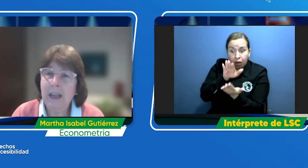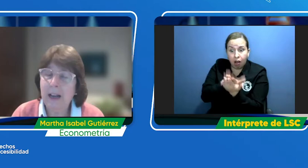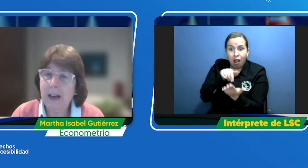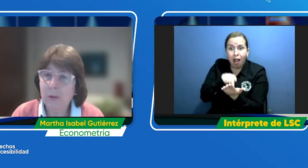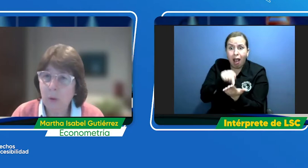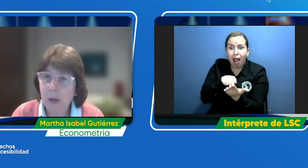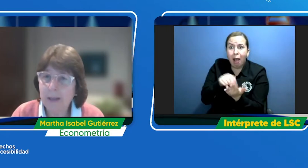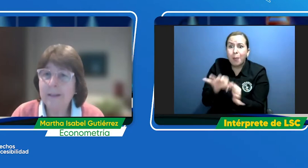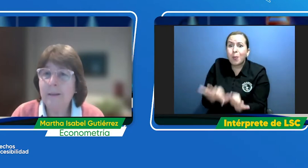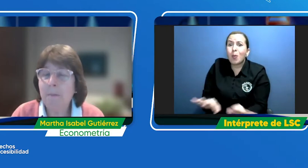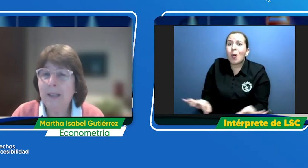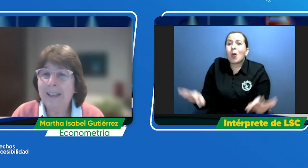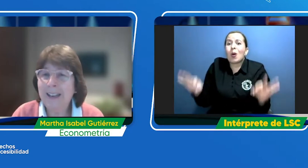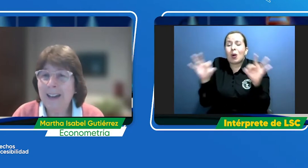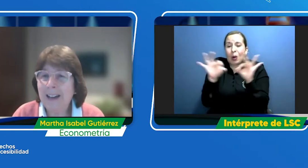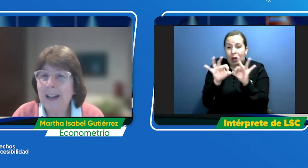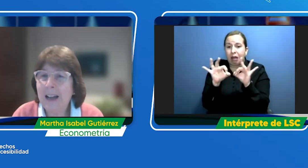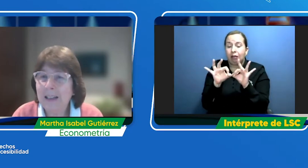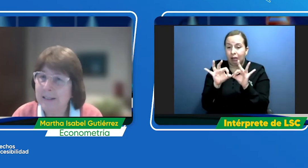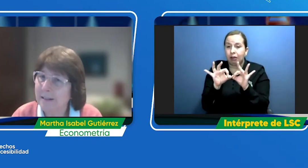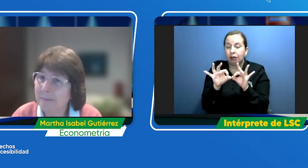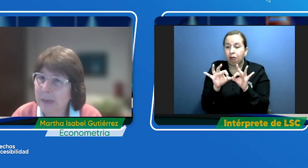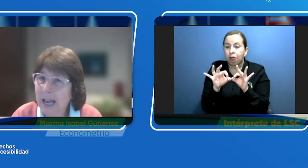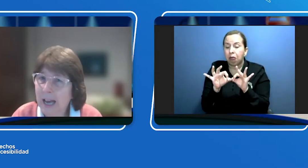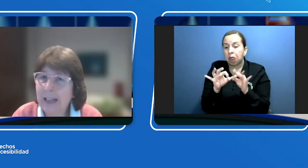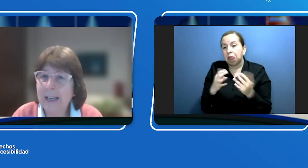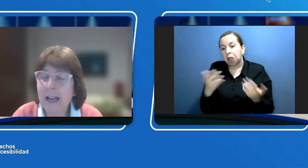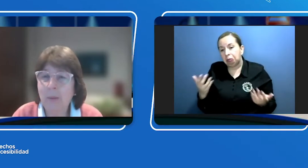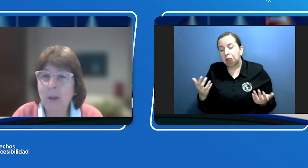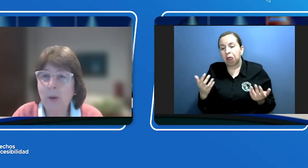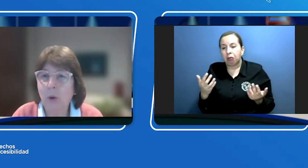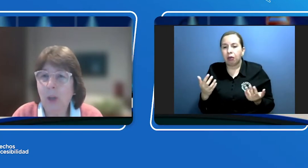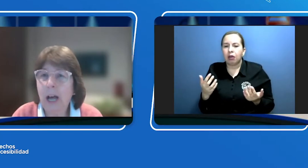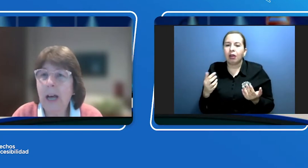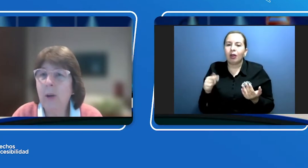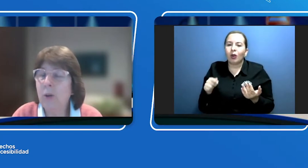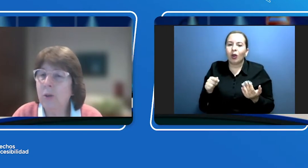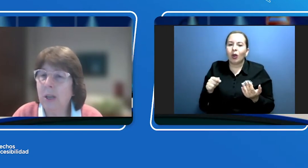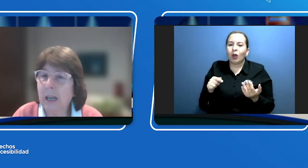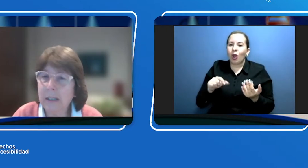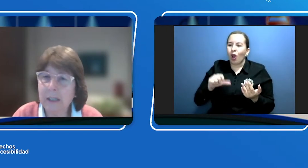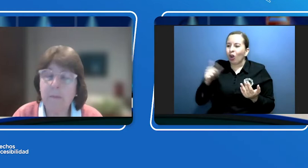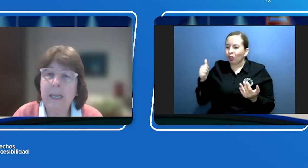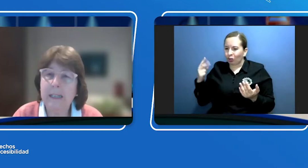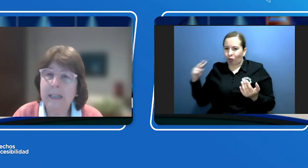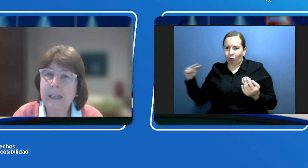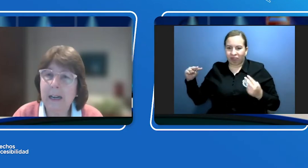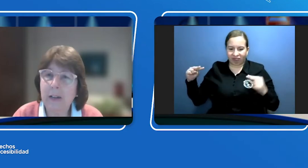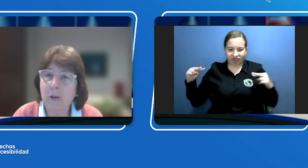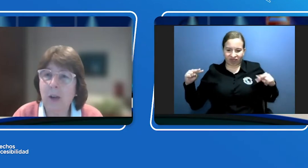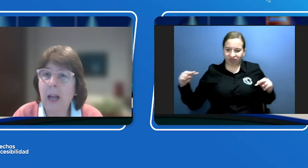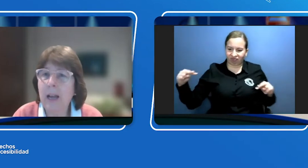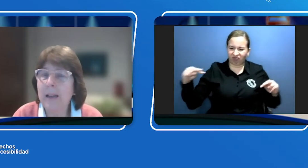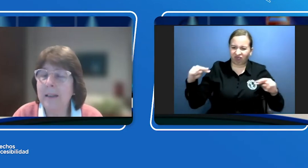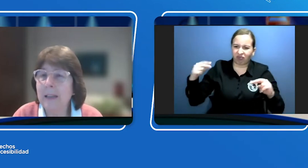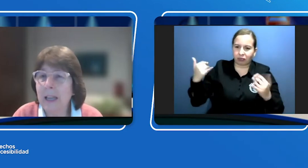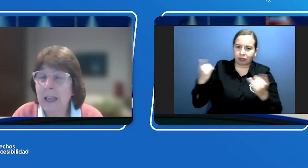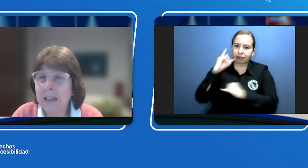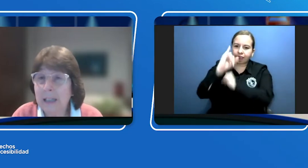a su vez va a tener las miradas digamos de otros lados de las experiencias internacionales de